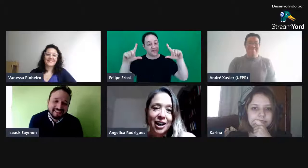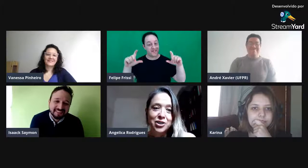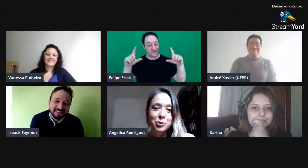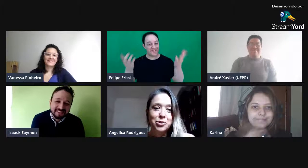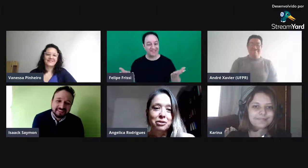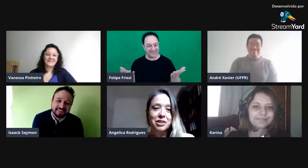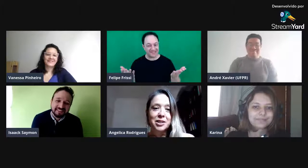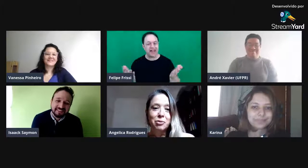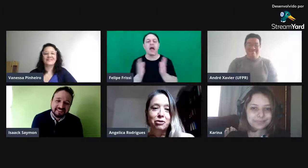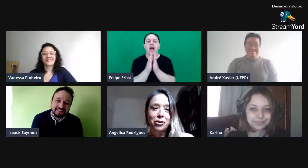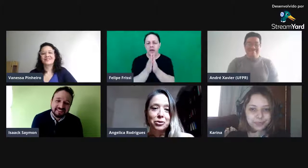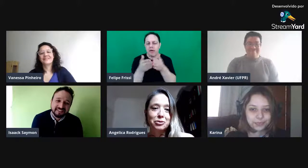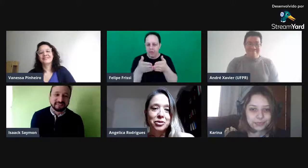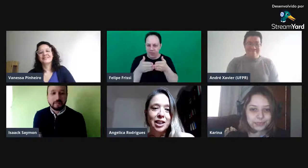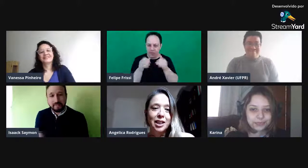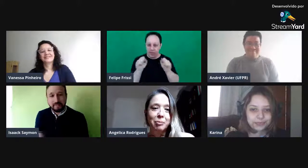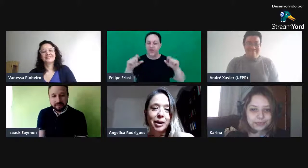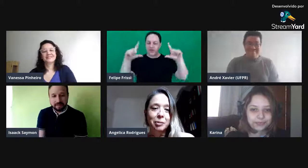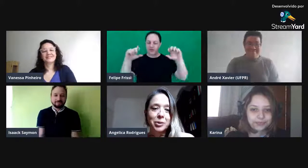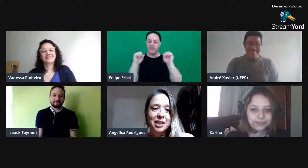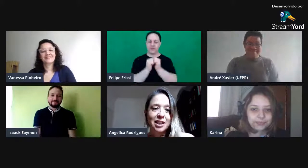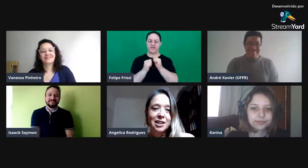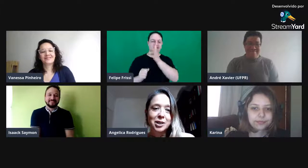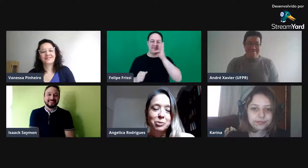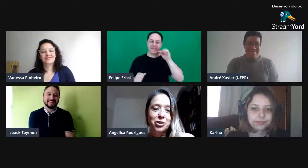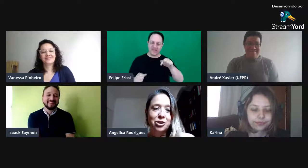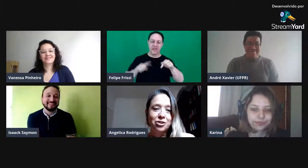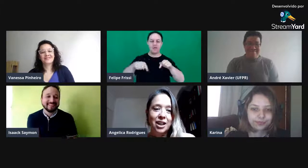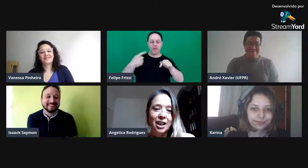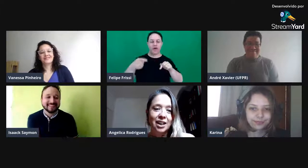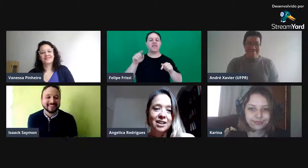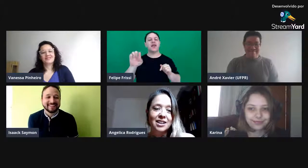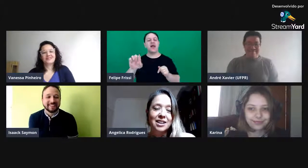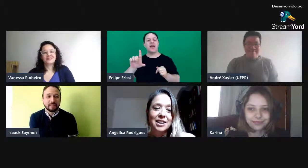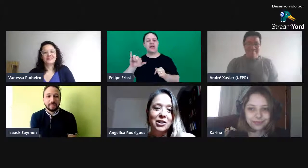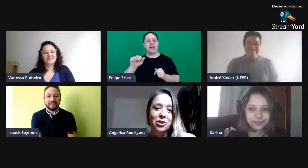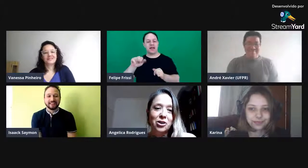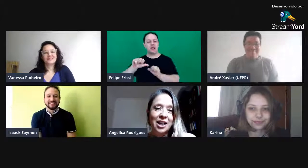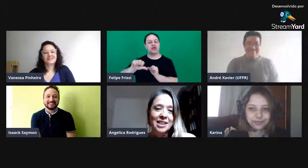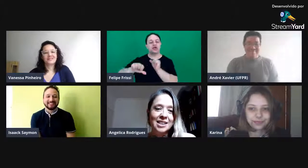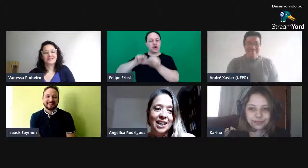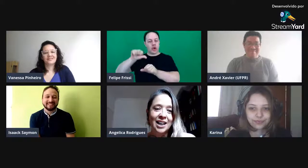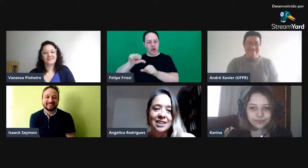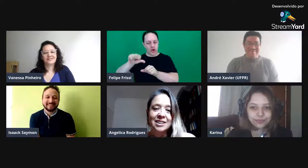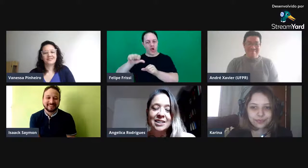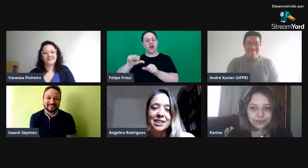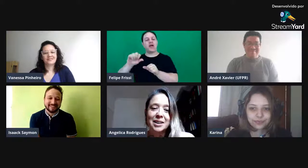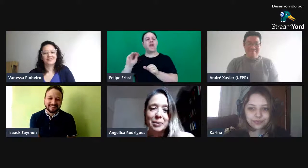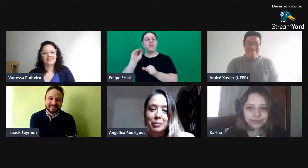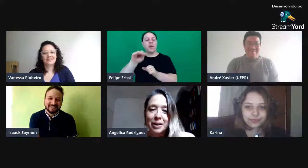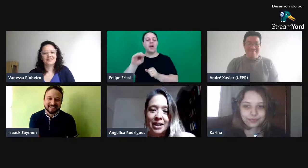aí a gente podia fazer uma foto com o Felipe, aí depois a Eliane podia trocar e colocar a Sara para